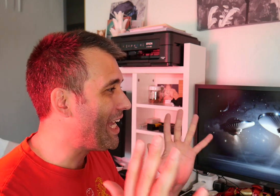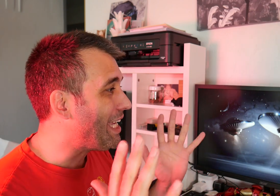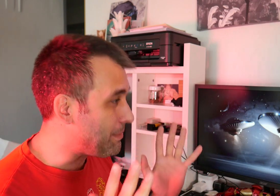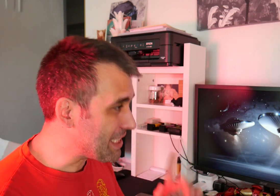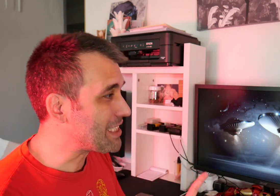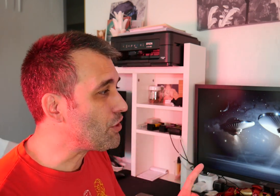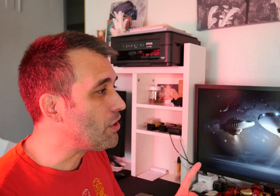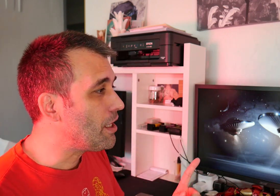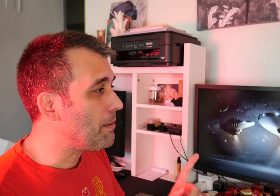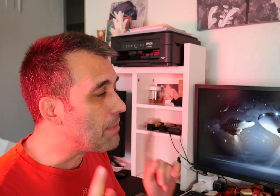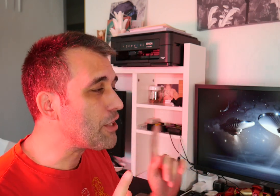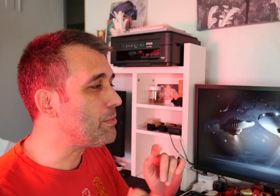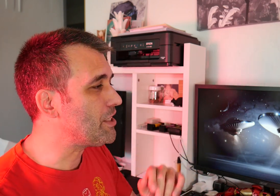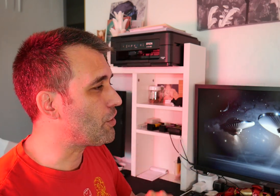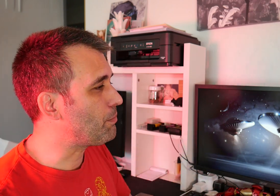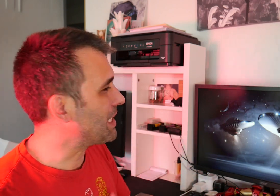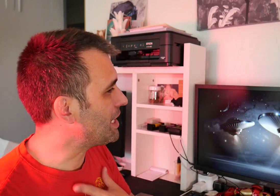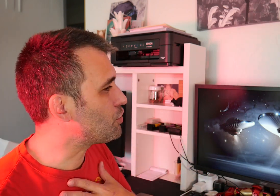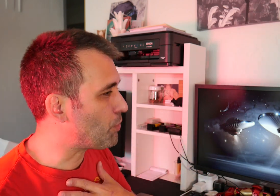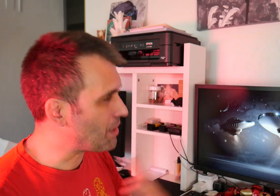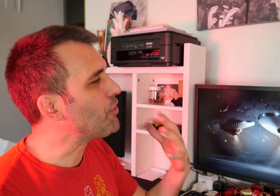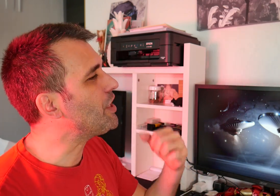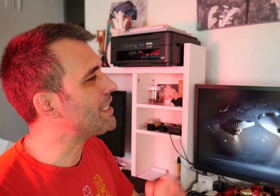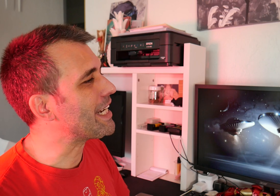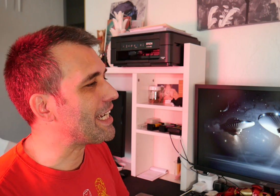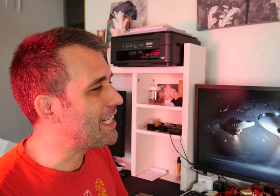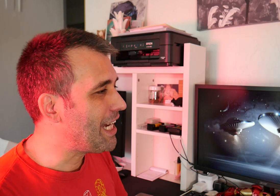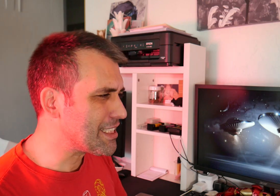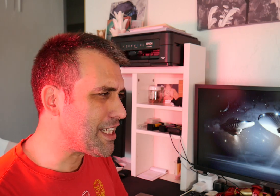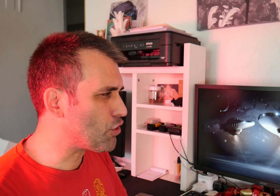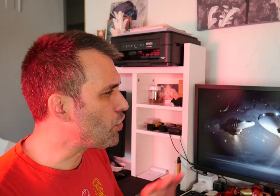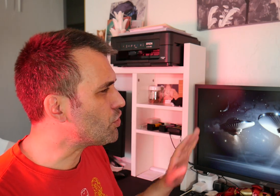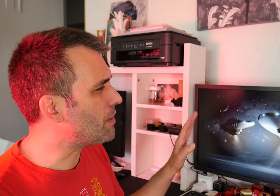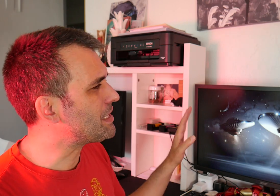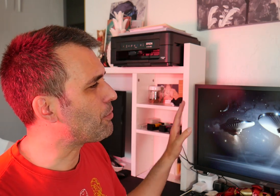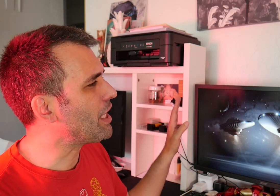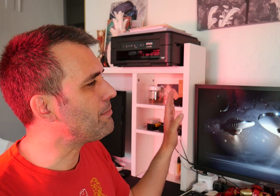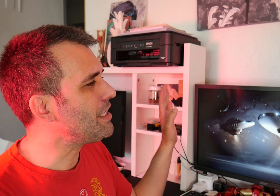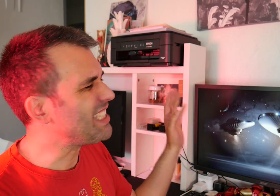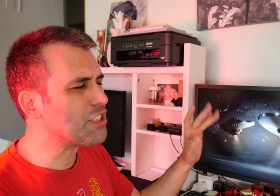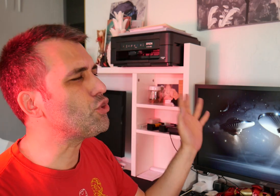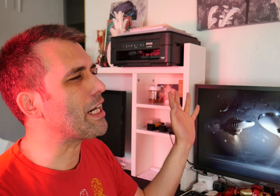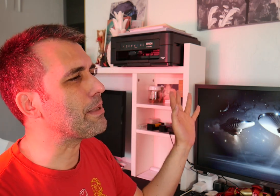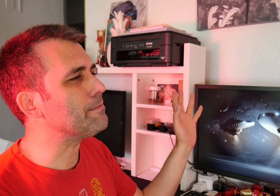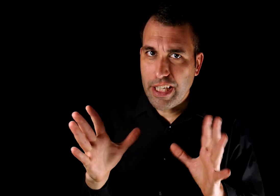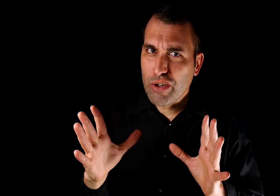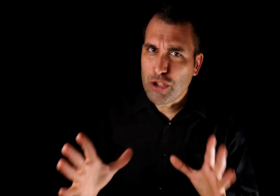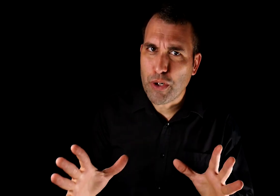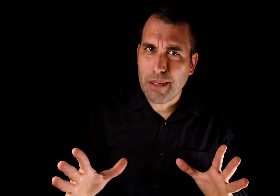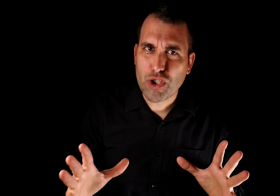Y mientras tanto, me han comisionado para ser su portavoz en la Tierra. Así que todos debéis apoyarme y escucharme. Y ahora supongamos